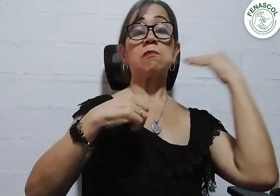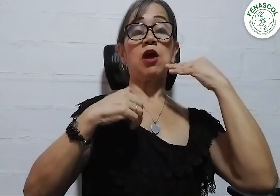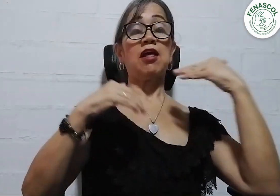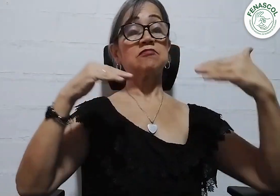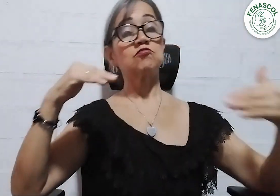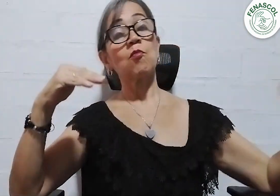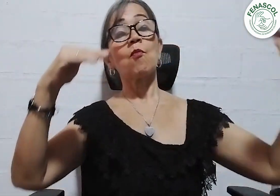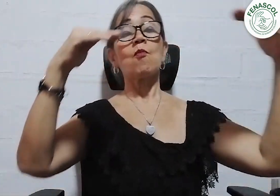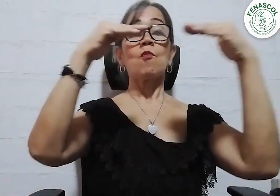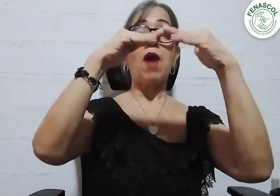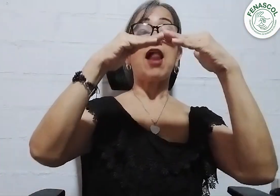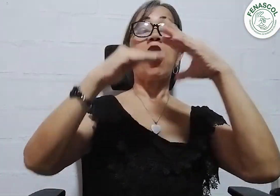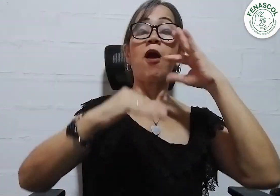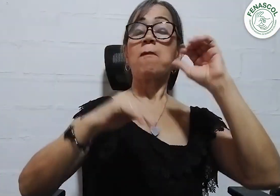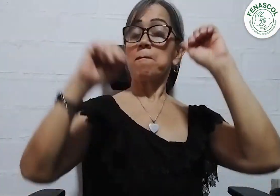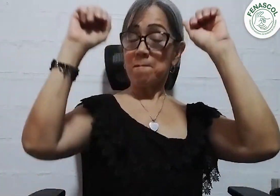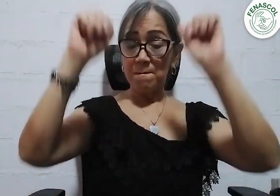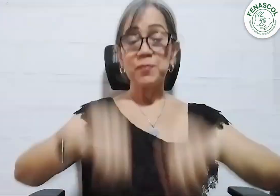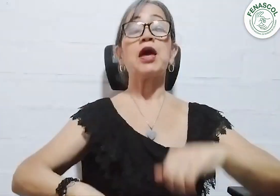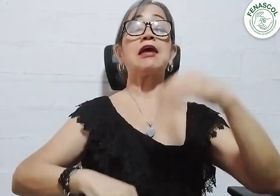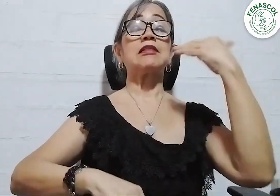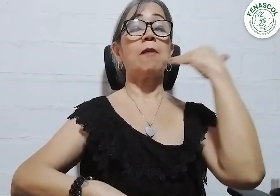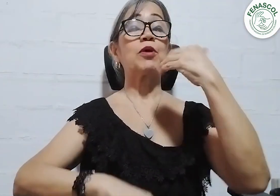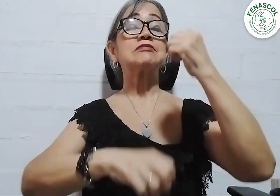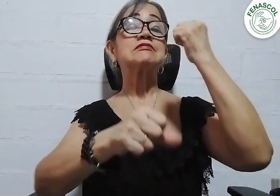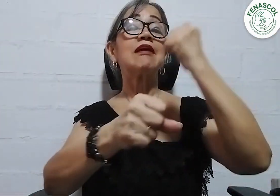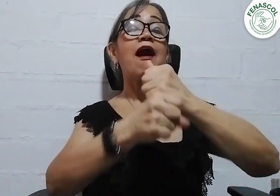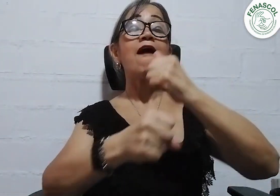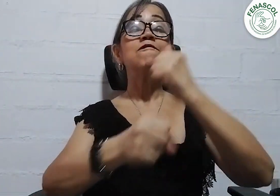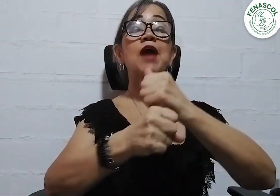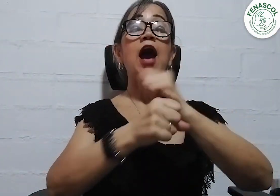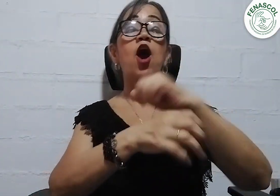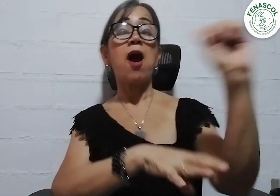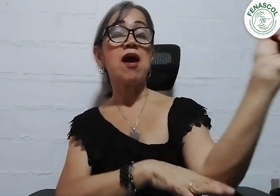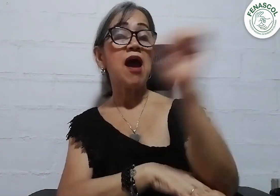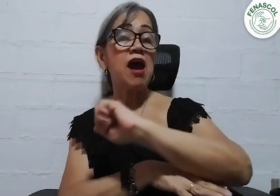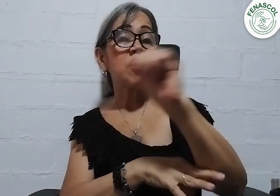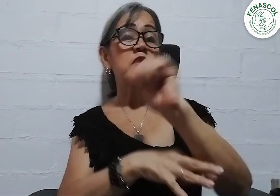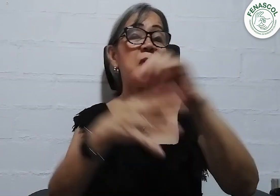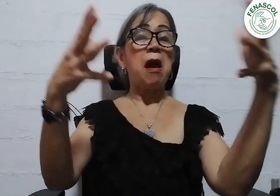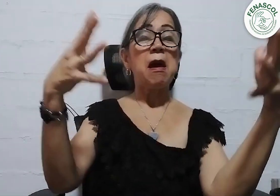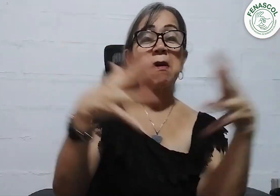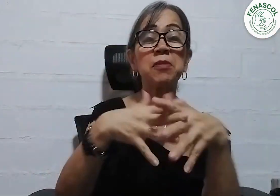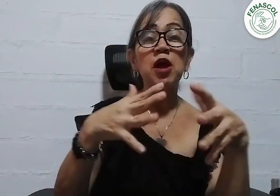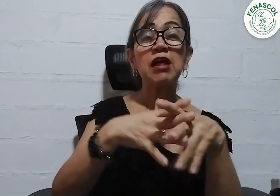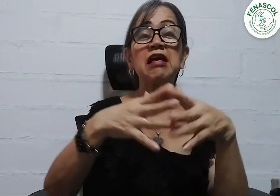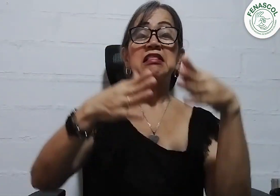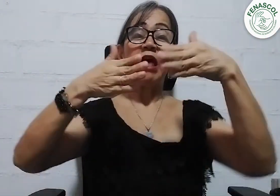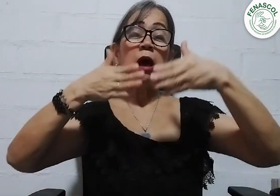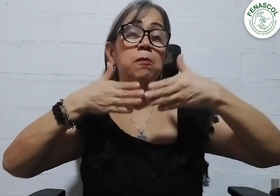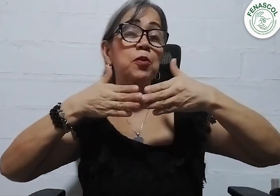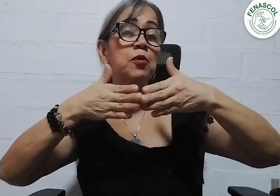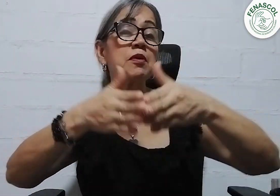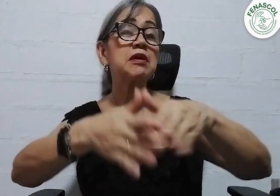capacidad para trabajar manejando carros, camiones, barcos, aviones. También como azafatas,